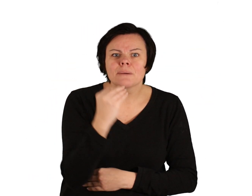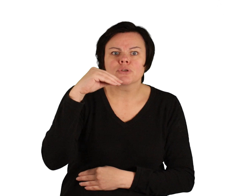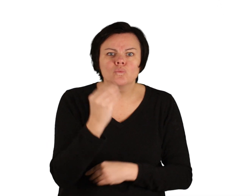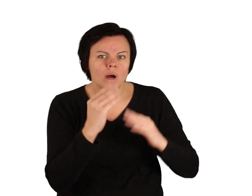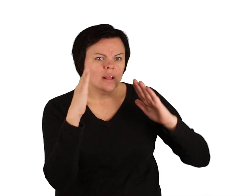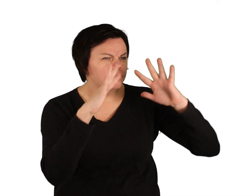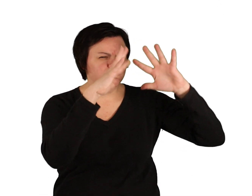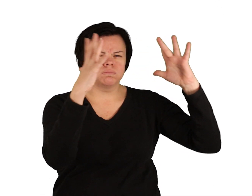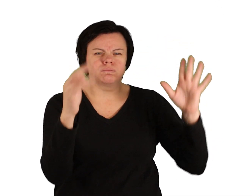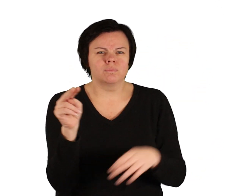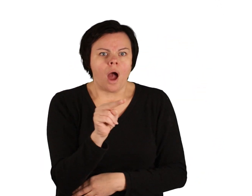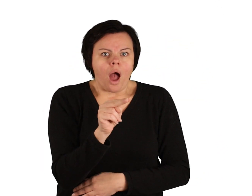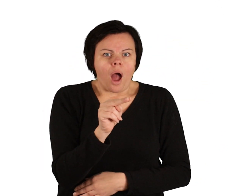konnten sie sich richtig satt essen.